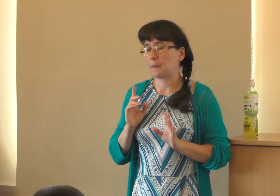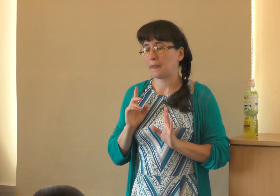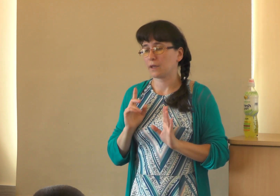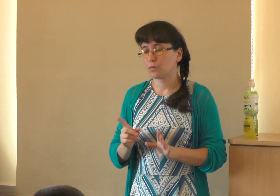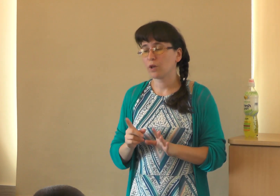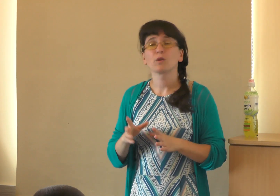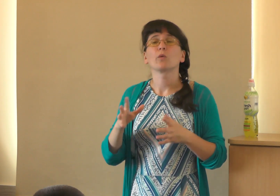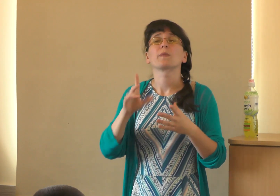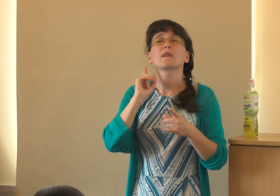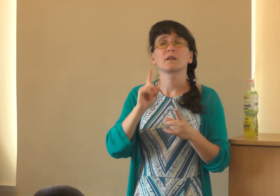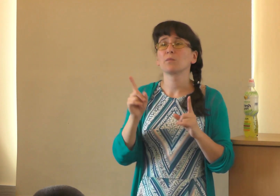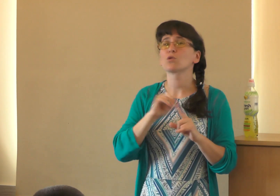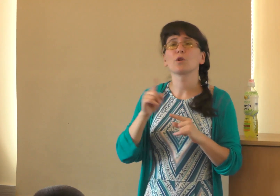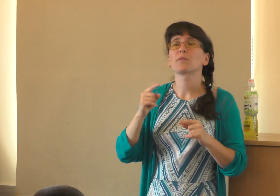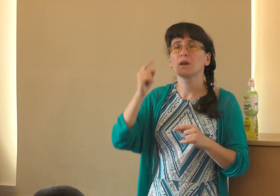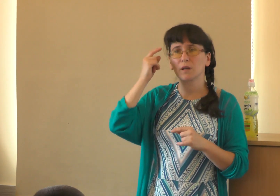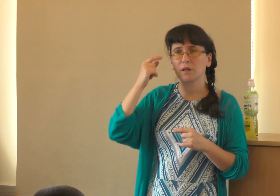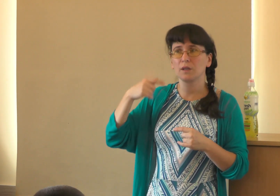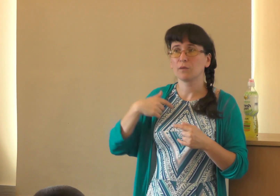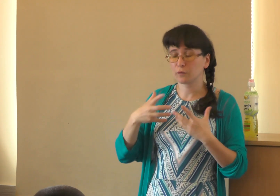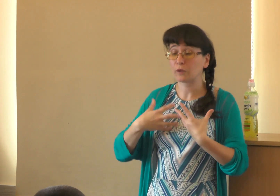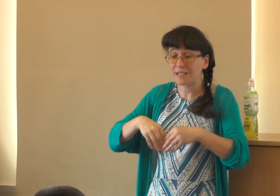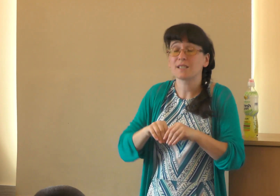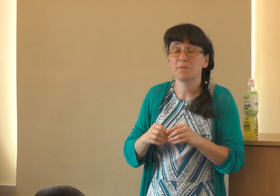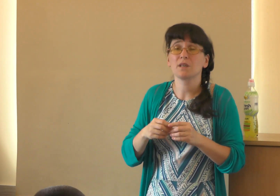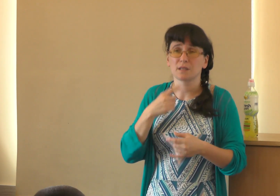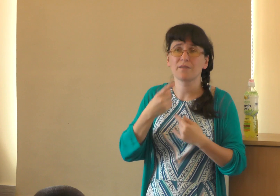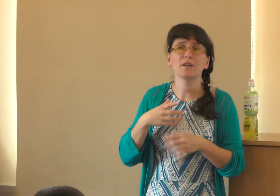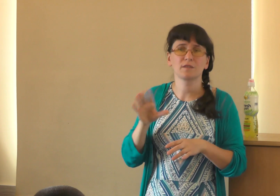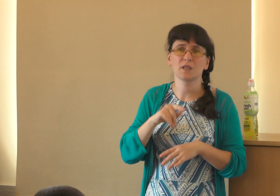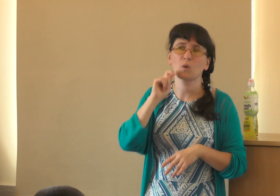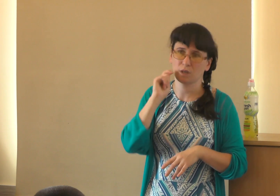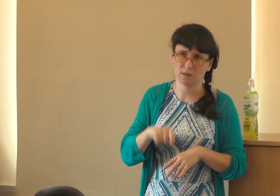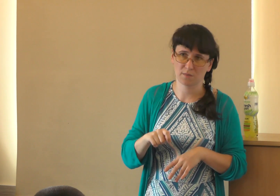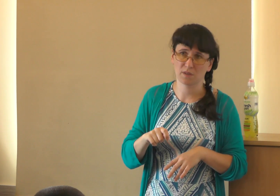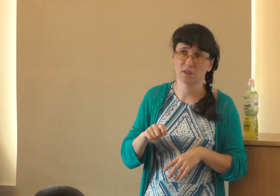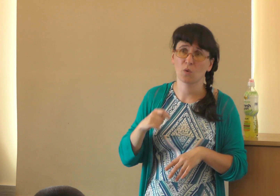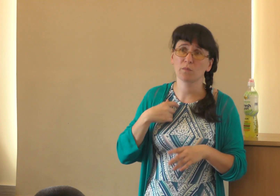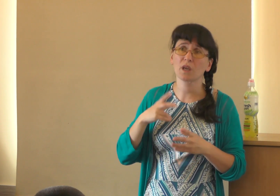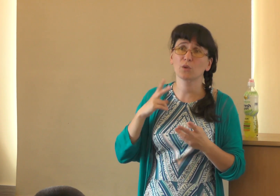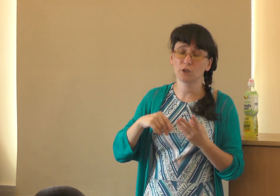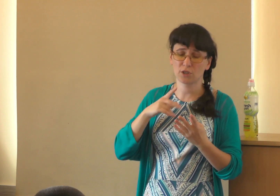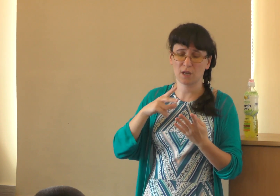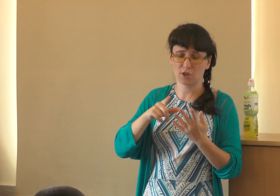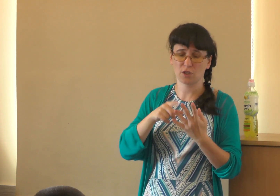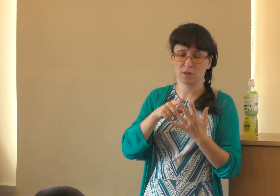К чему я ведусь? К тому, что в нашей семье разговаривают все на украинском языке. У меня дочь старшая,